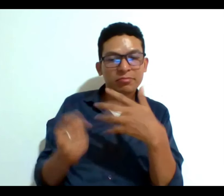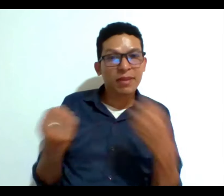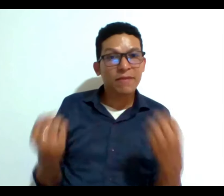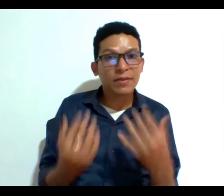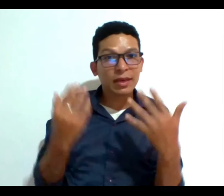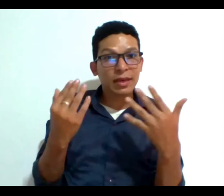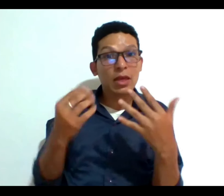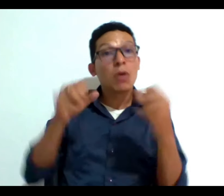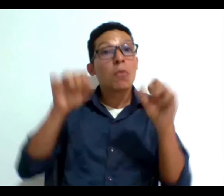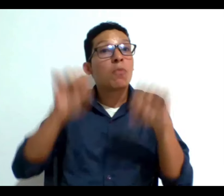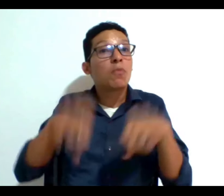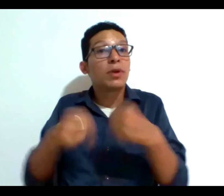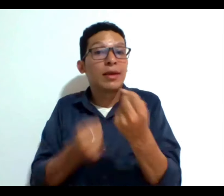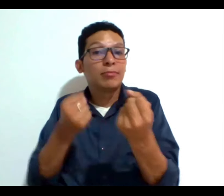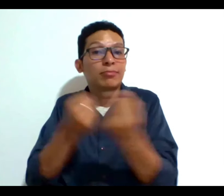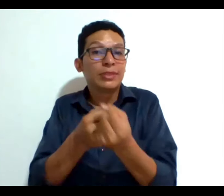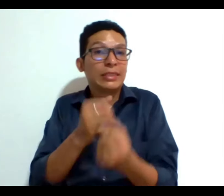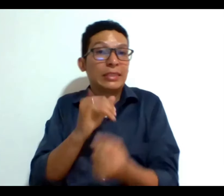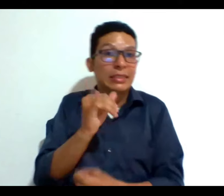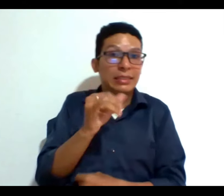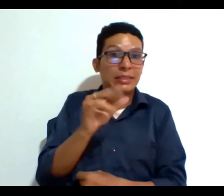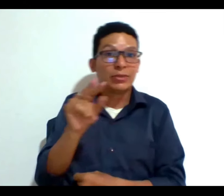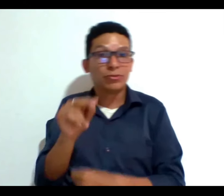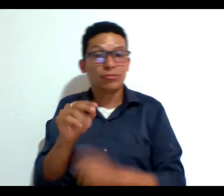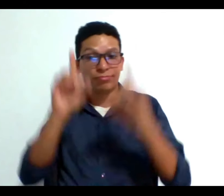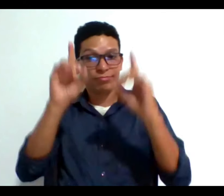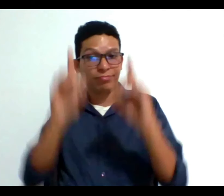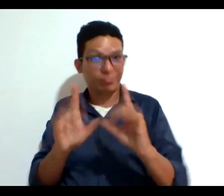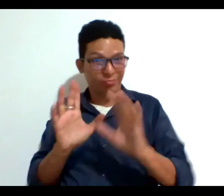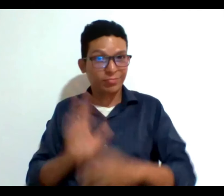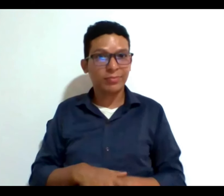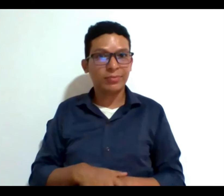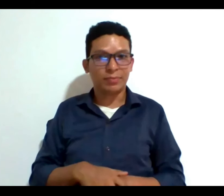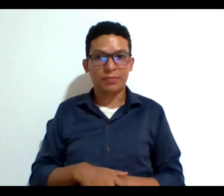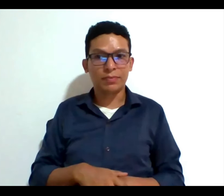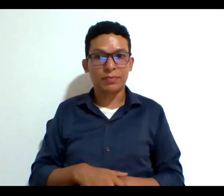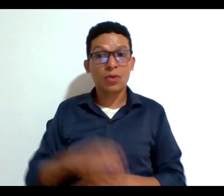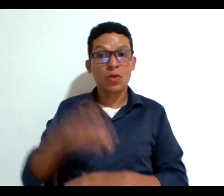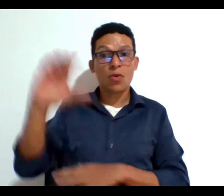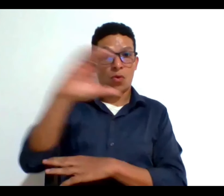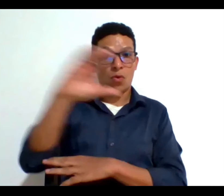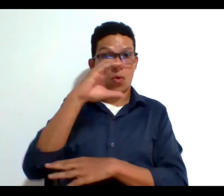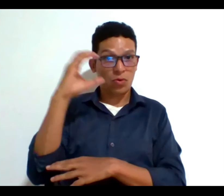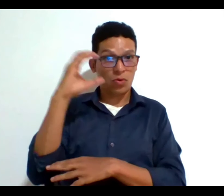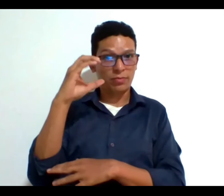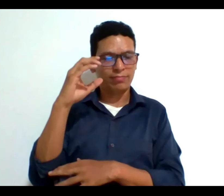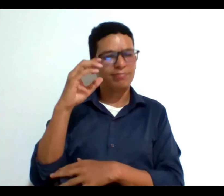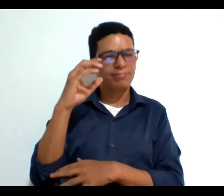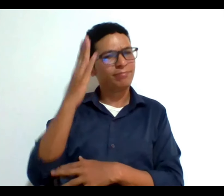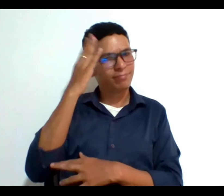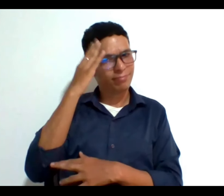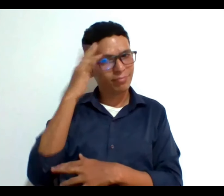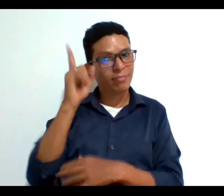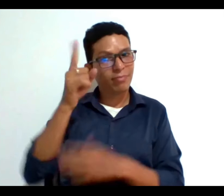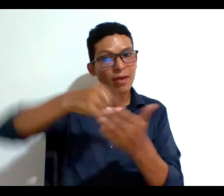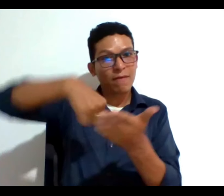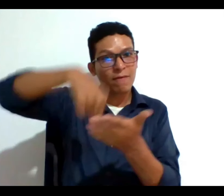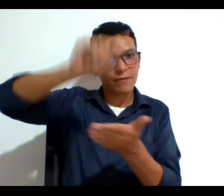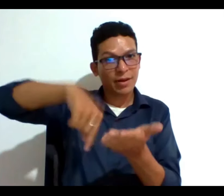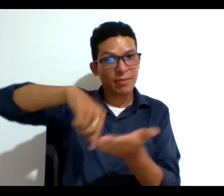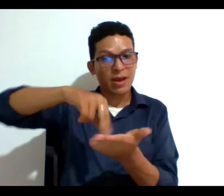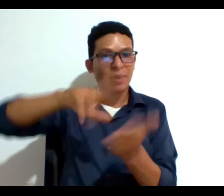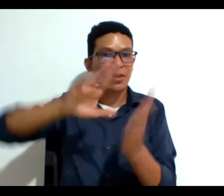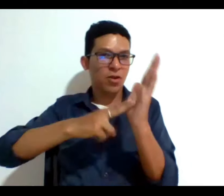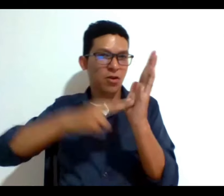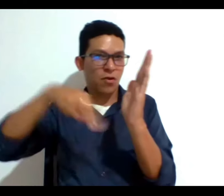o no apoyos para esa toma de decisiones y Colombia motivado por la firma de la Convención por sus